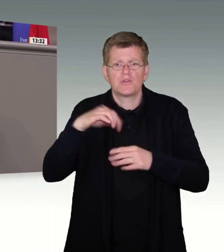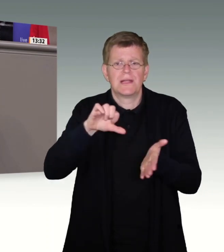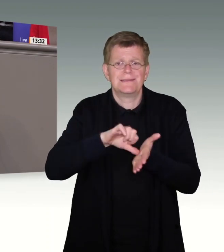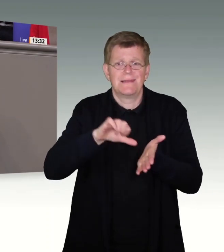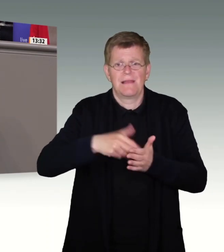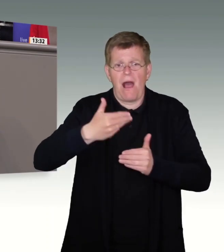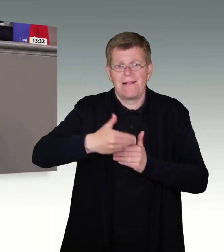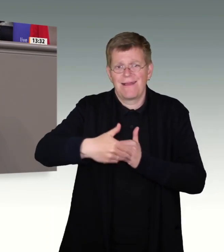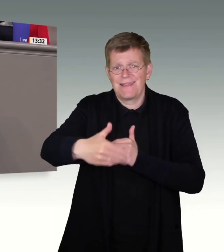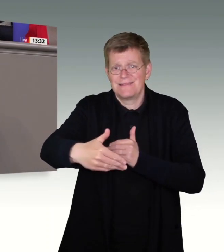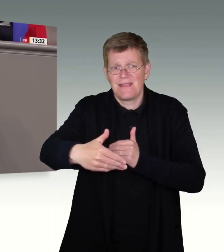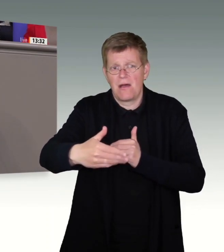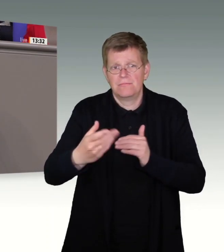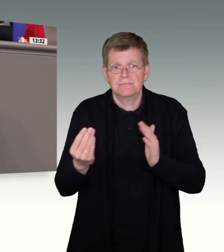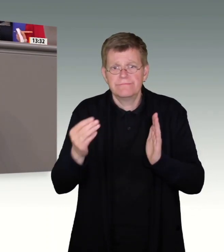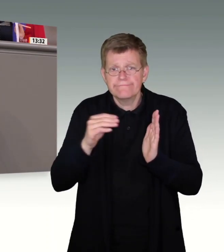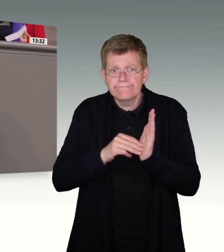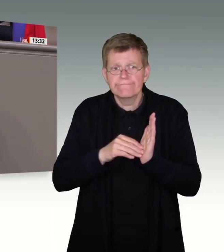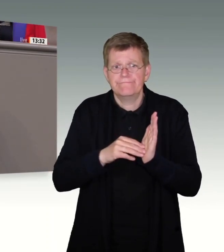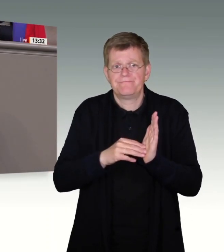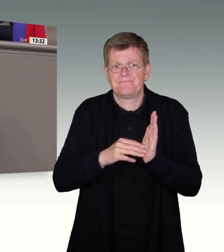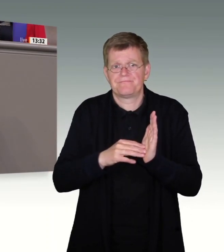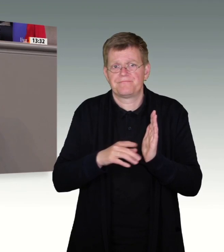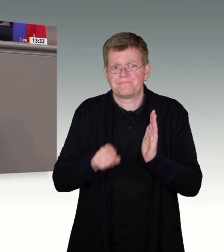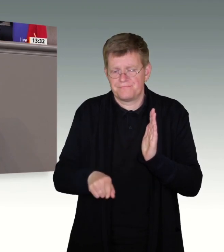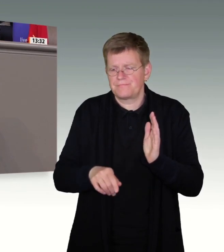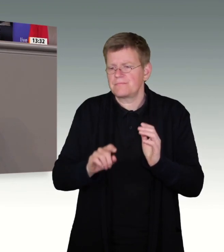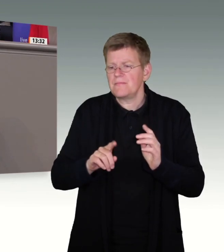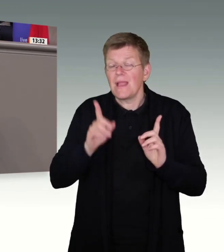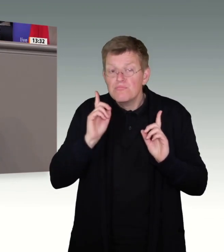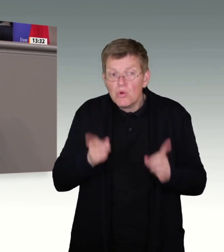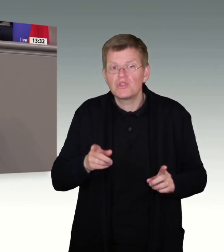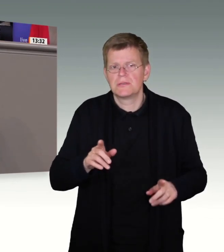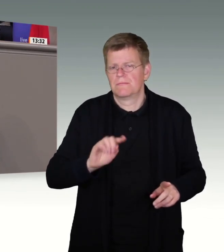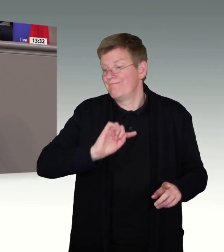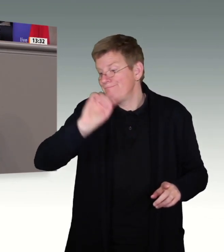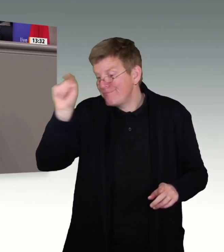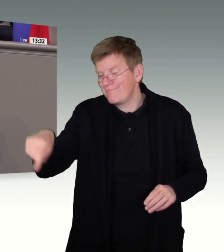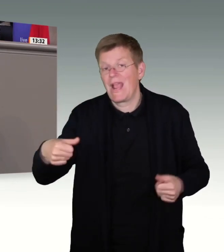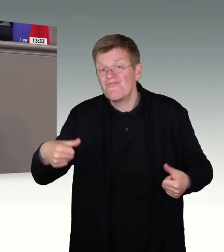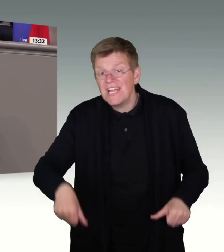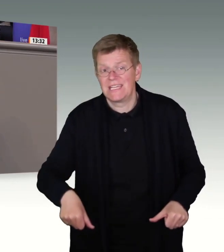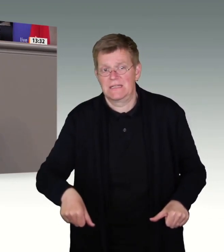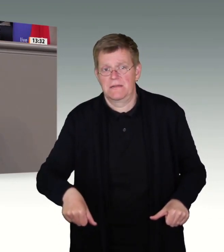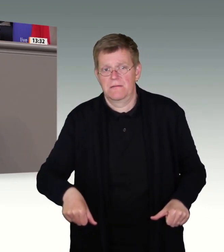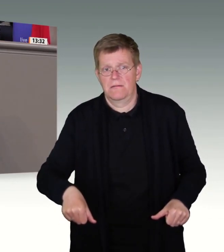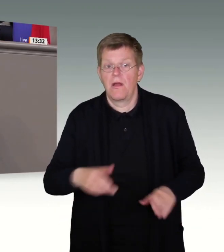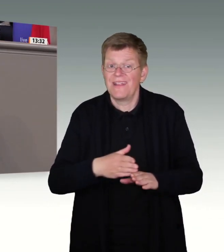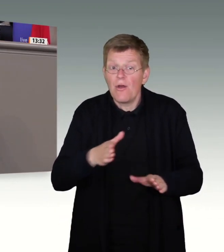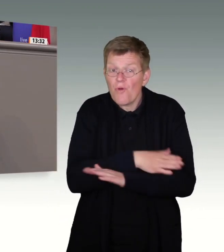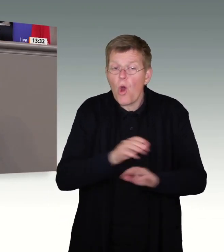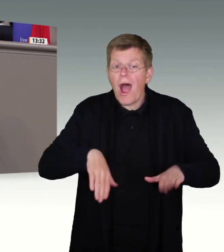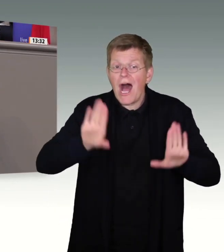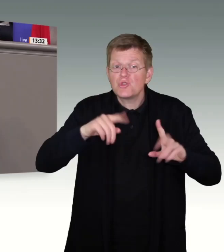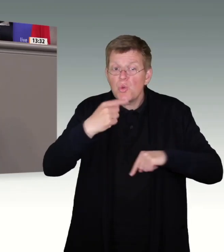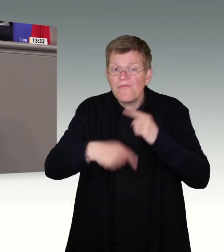Ausländerzentralregistern, von den wenigen ausreisepflichtigen Personen in Deutschland. Wer ist das? Das sind nicht unbedingt Menschen, die vorher im Asylverfahren